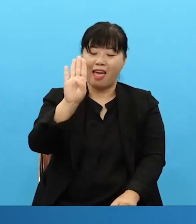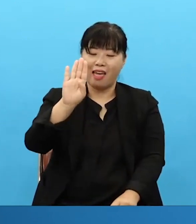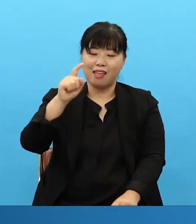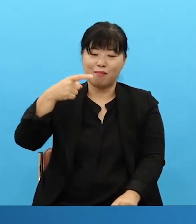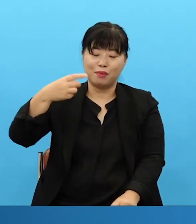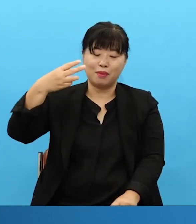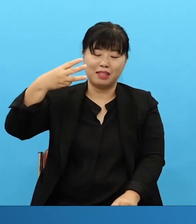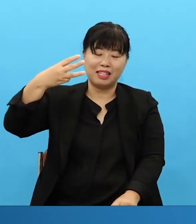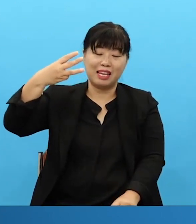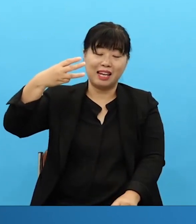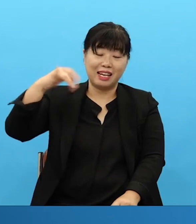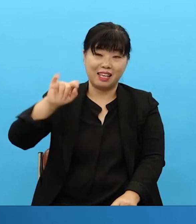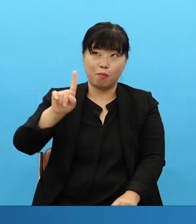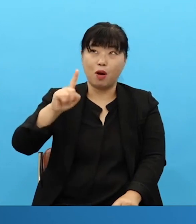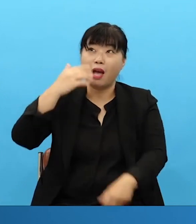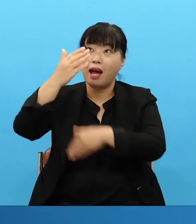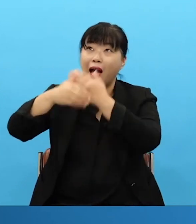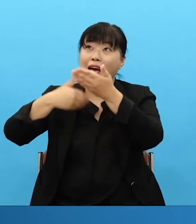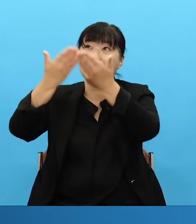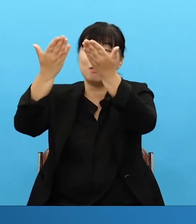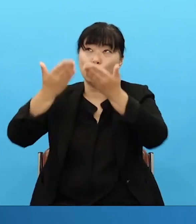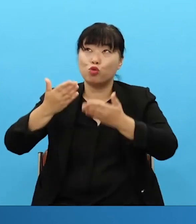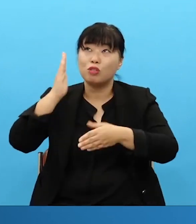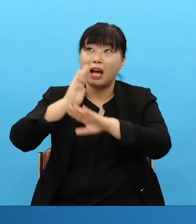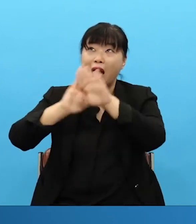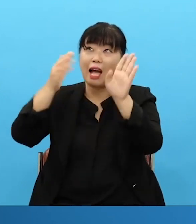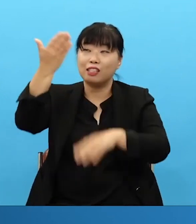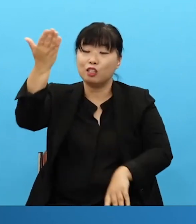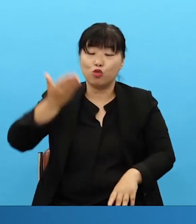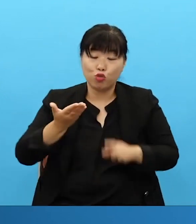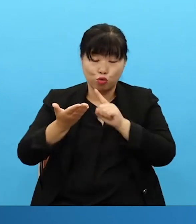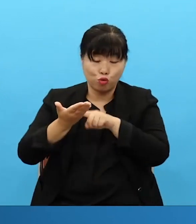and that's why in last year's WRC theme song we have been emphasizing heavenly.